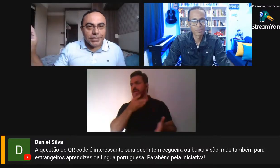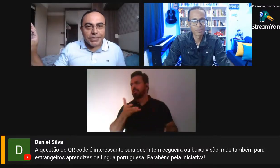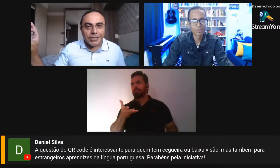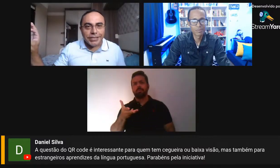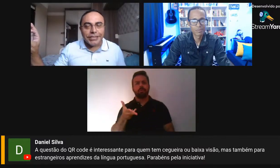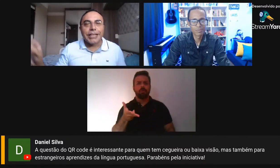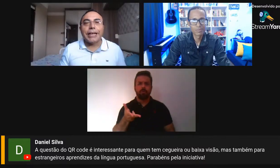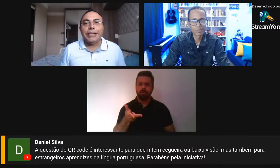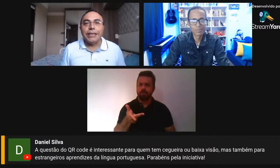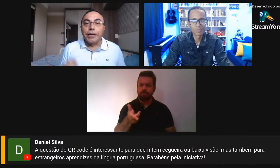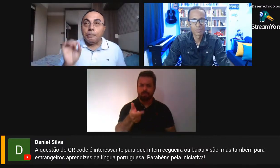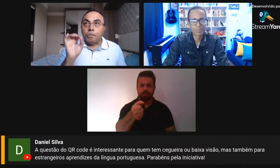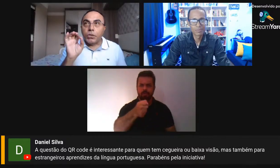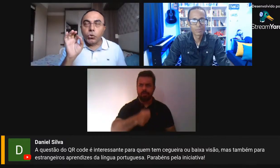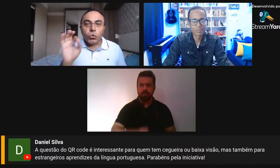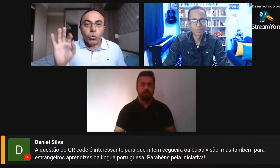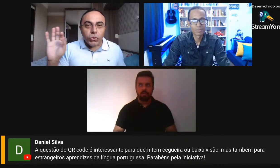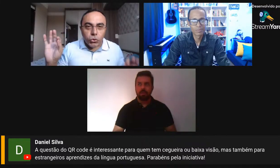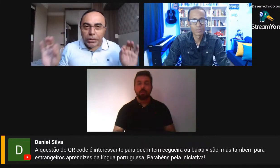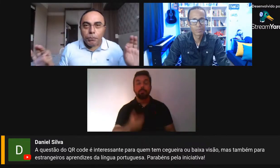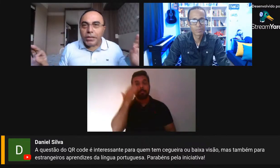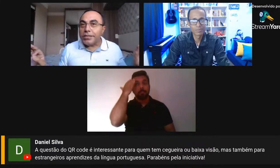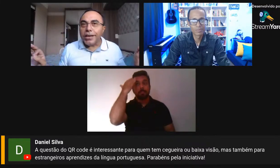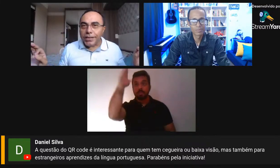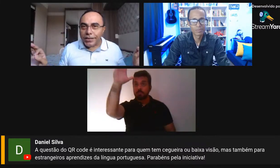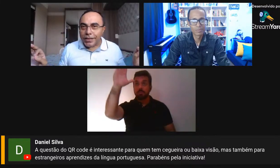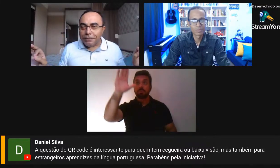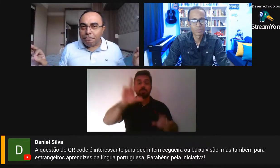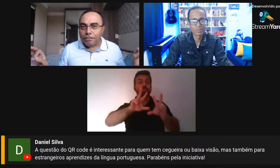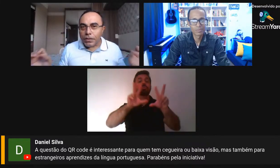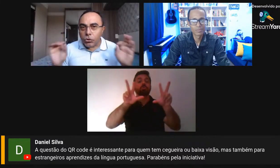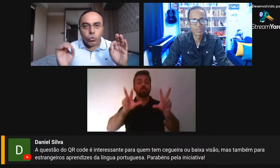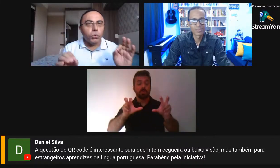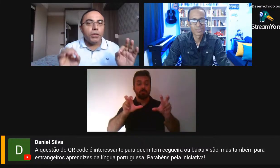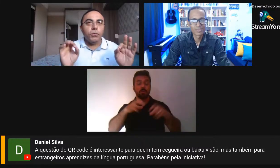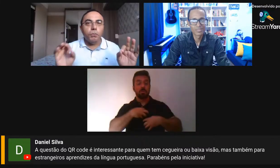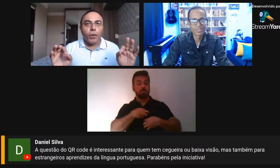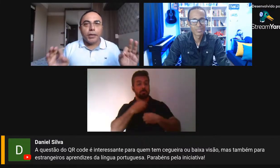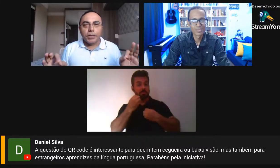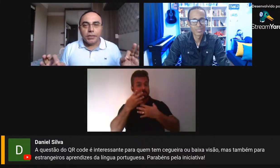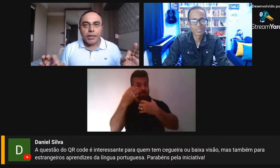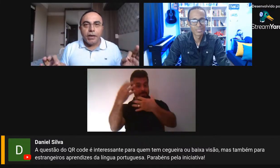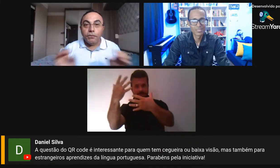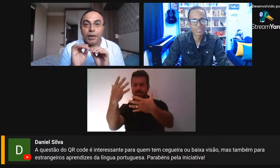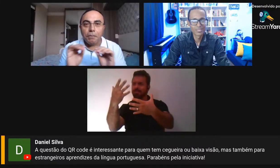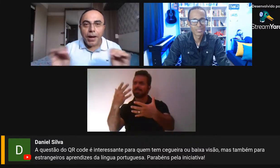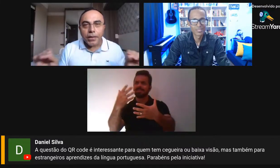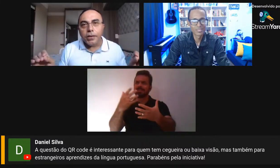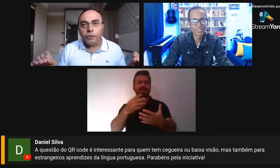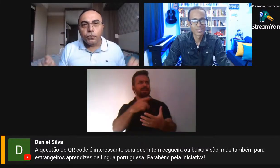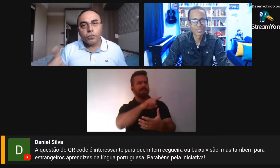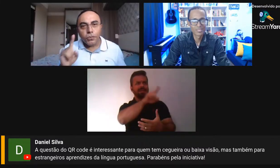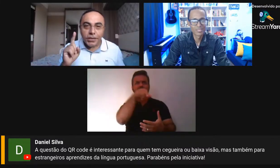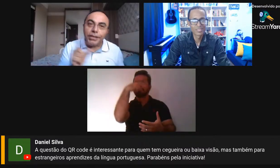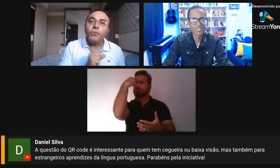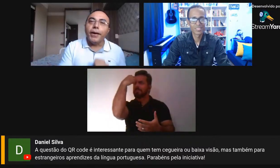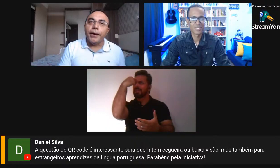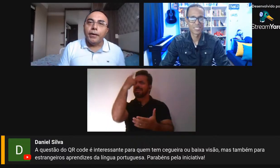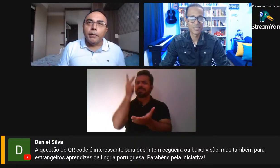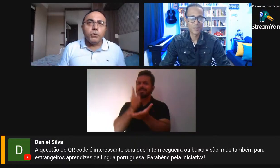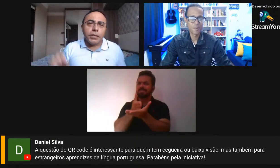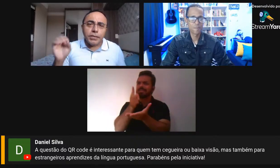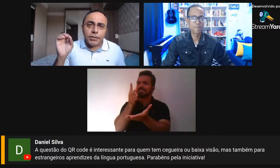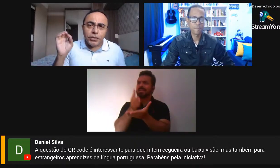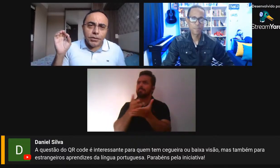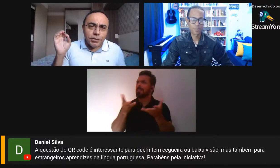eu vou fazer esse destaque, que toda poesia é linda, que tudo que um poeta escreve é magnífico, e não